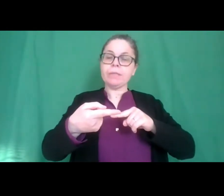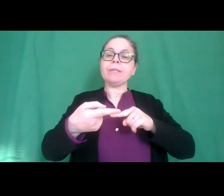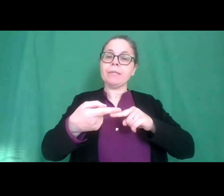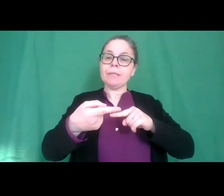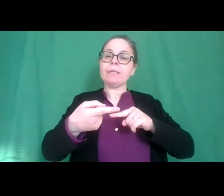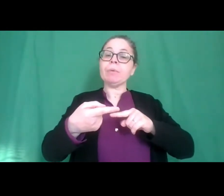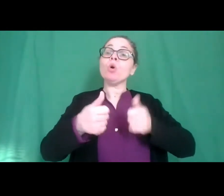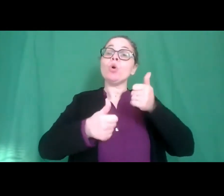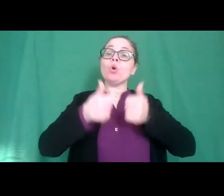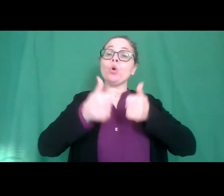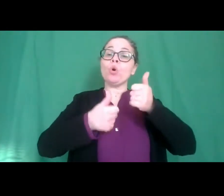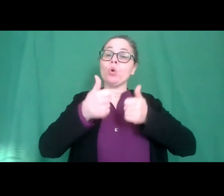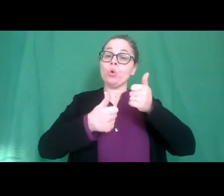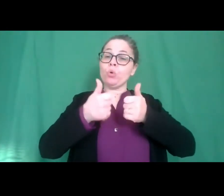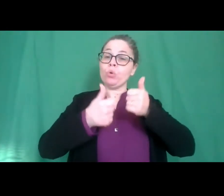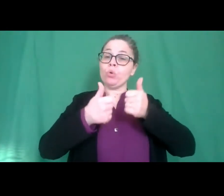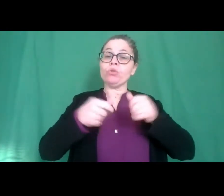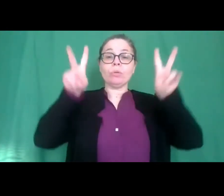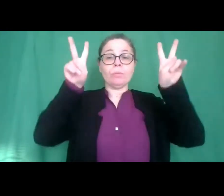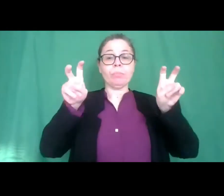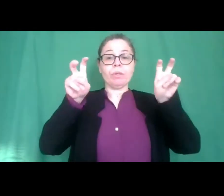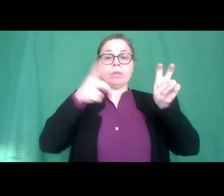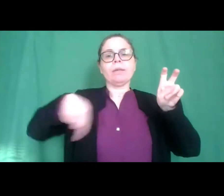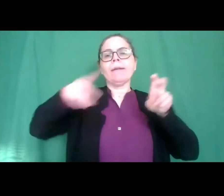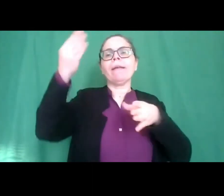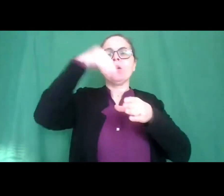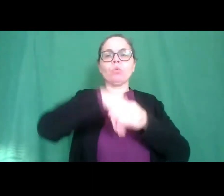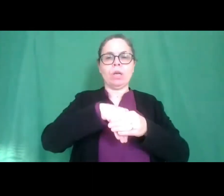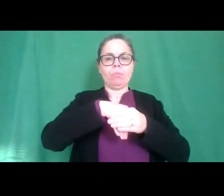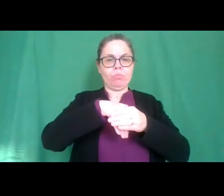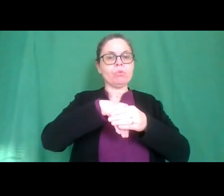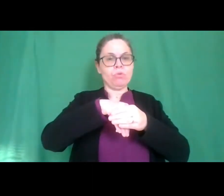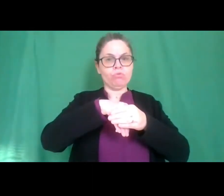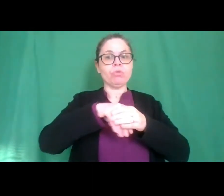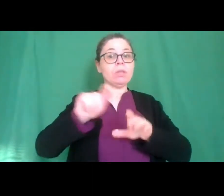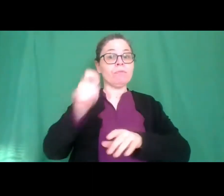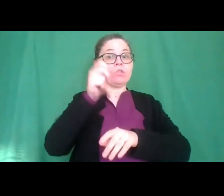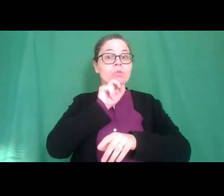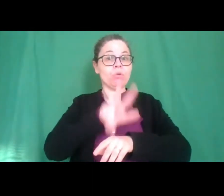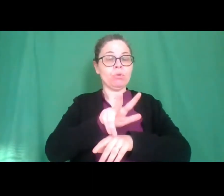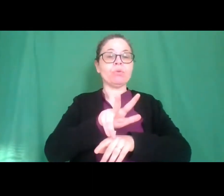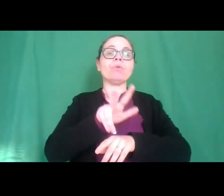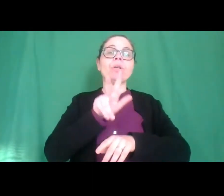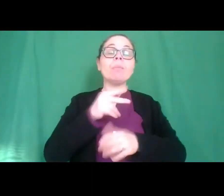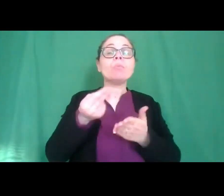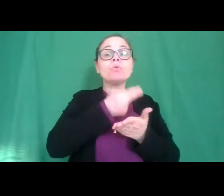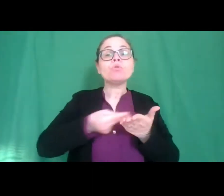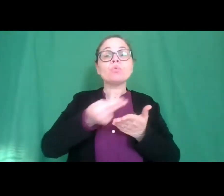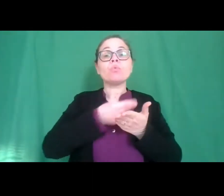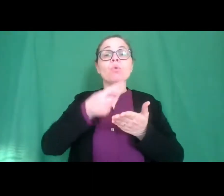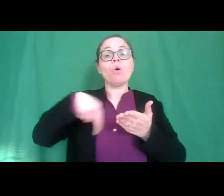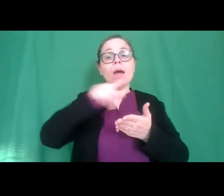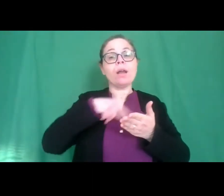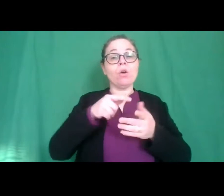vincitori del concorso includiamoci promosso dalla nostra scuola rivolto agli